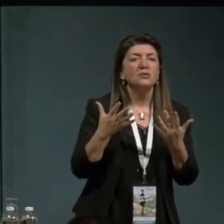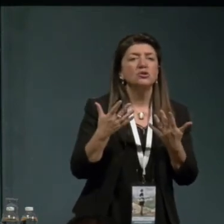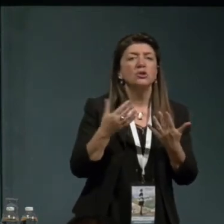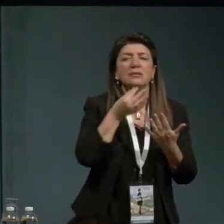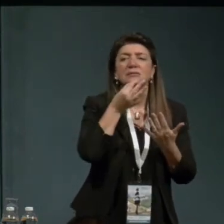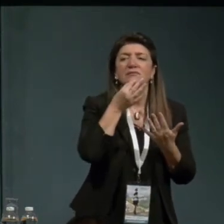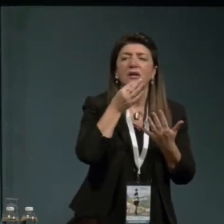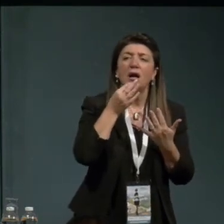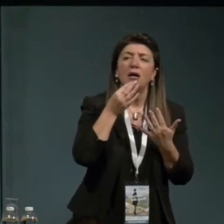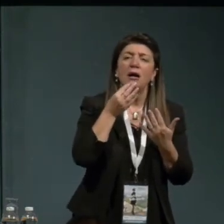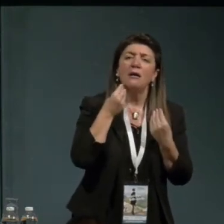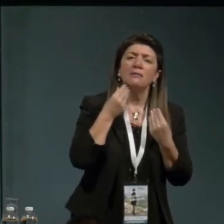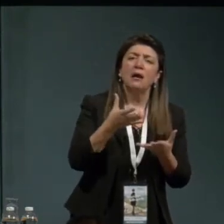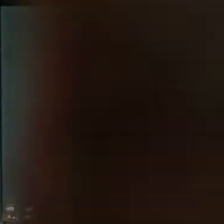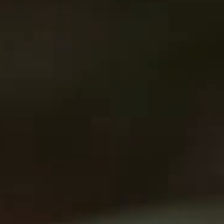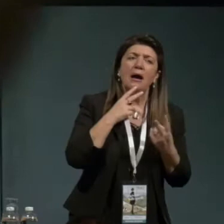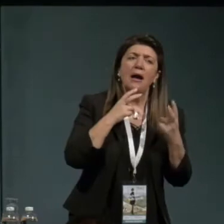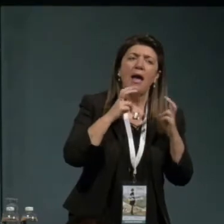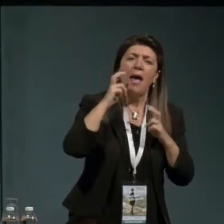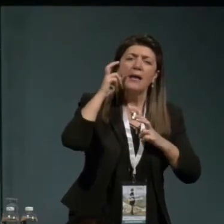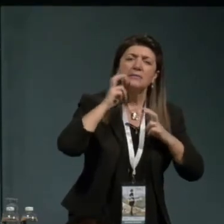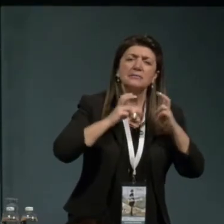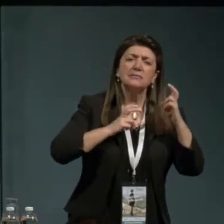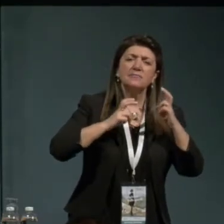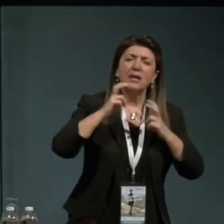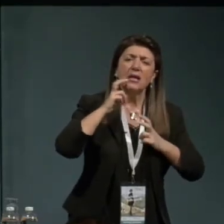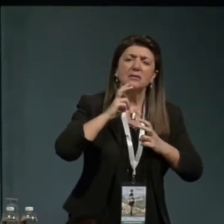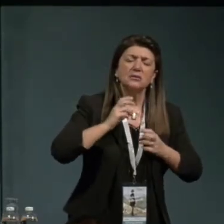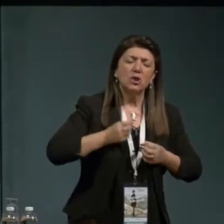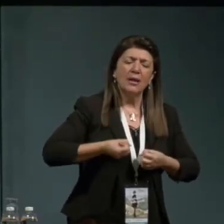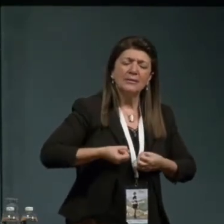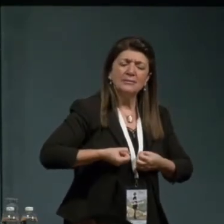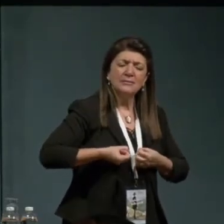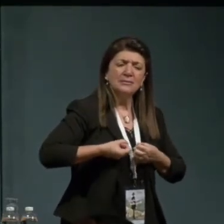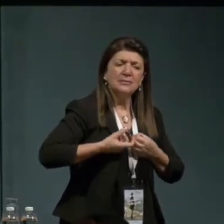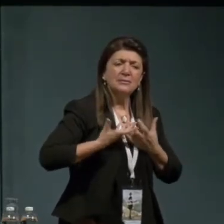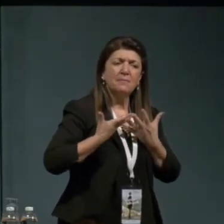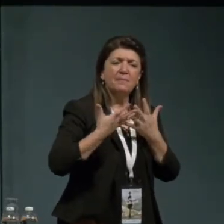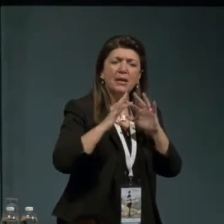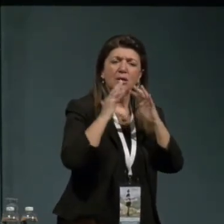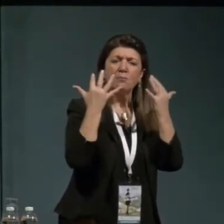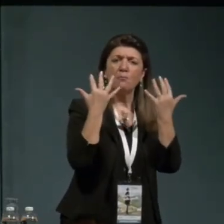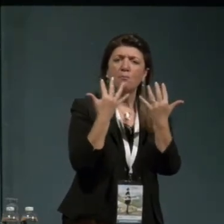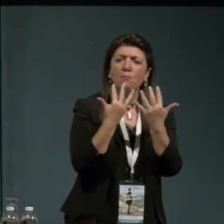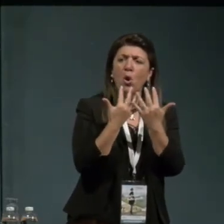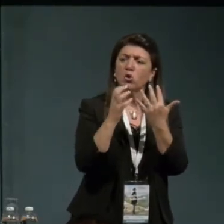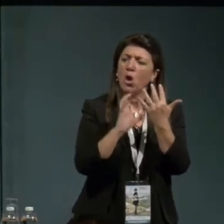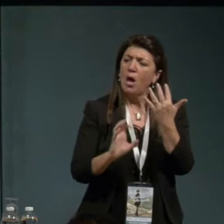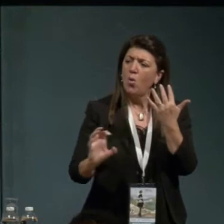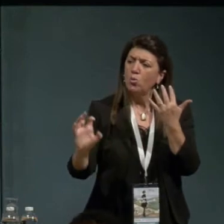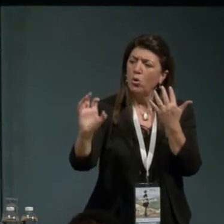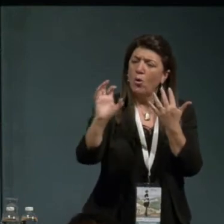'espressione di un'aspirazione soprattutto nel mondo europeo occidentale, un